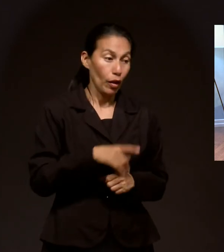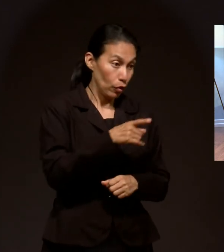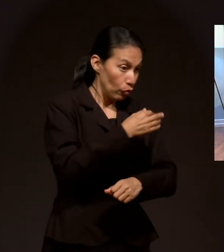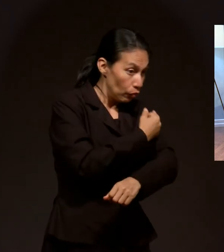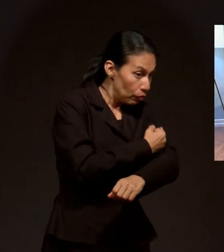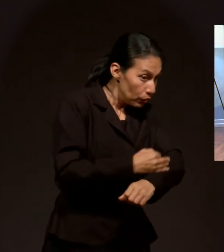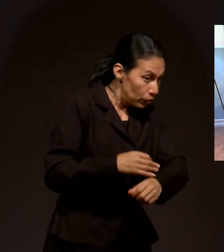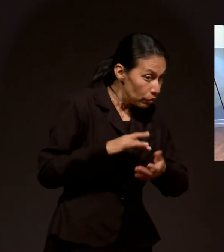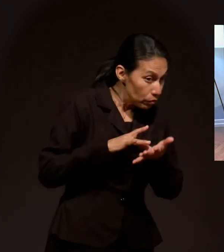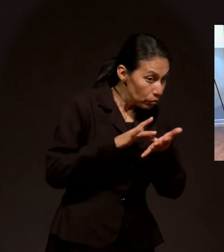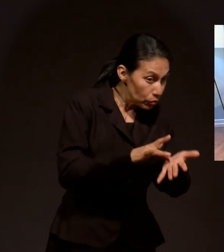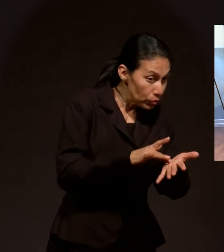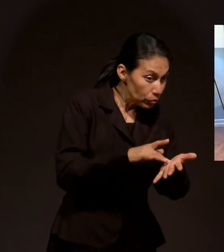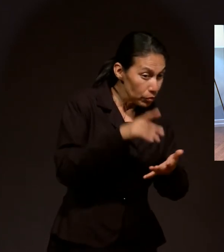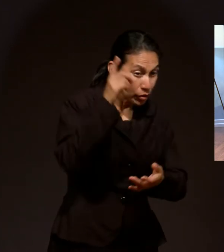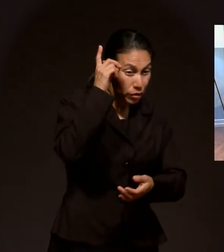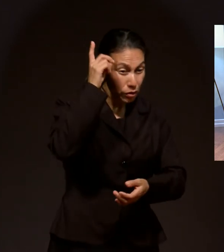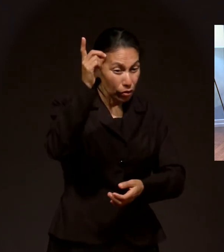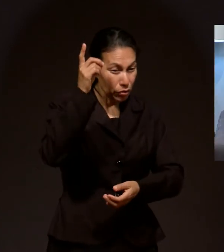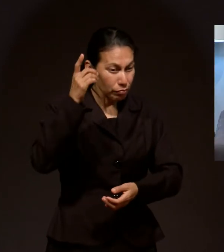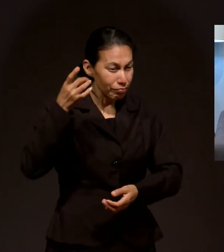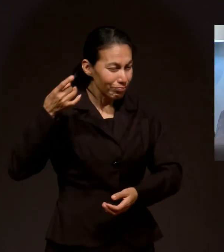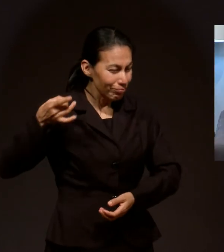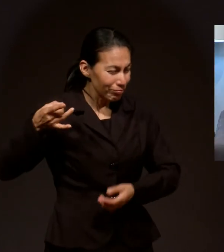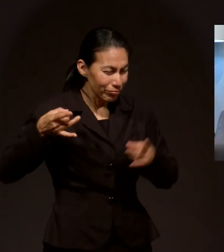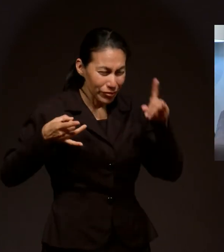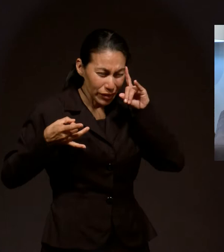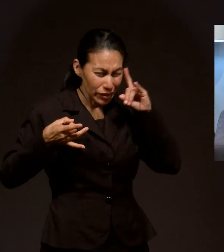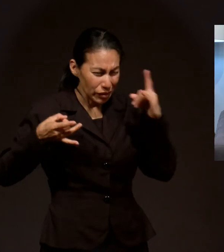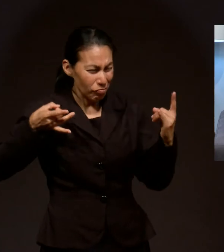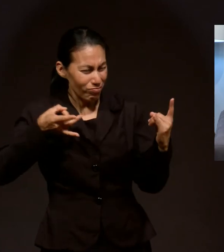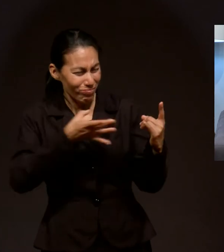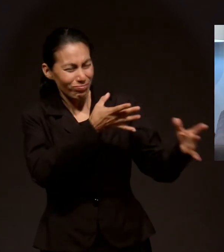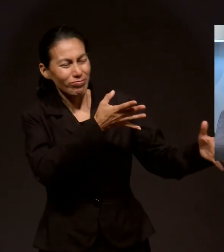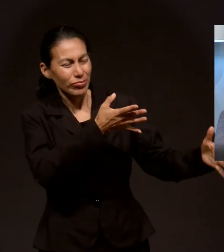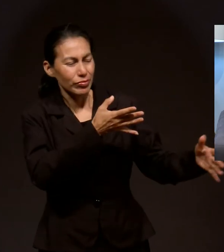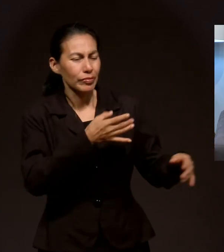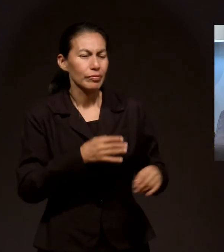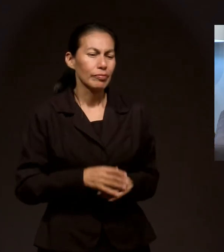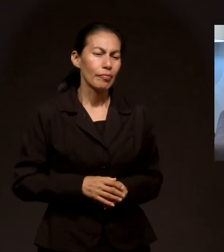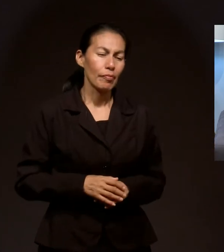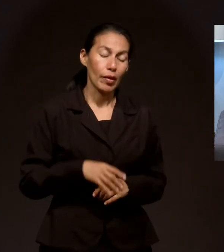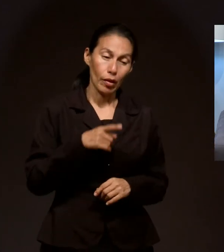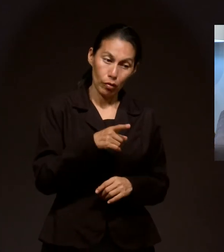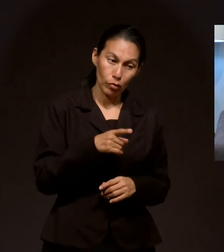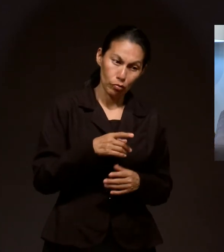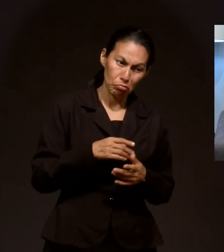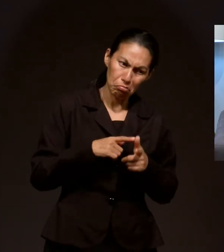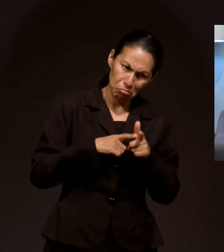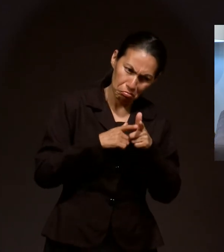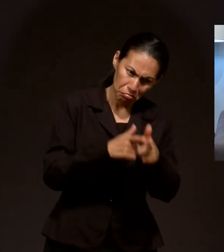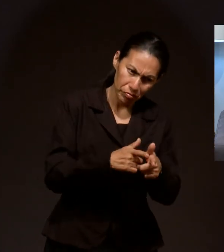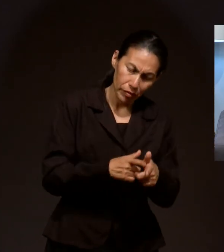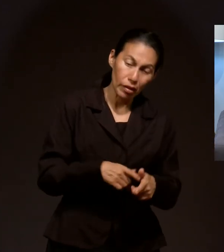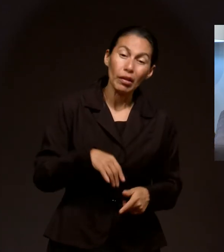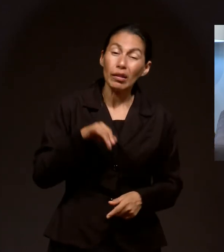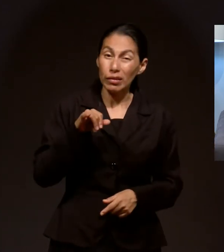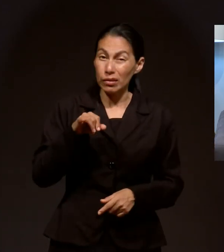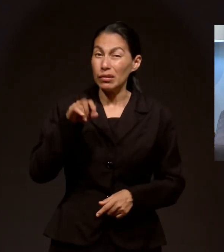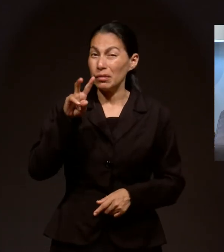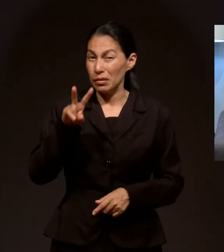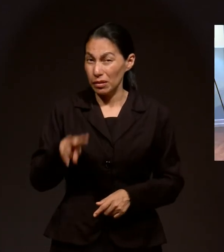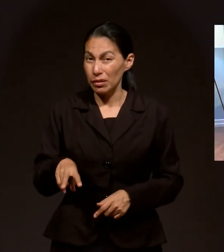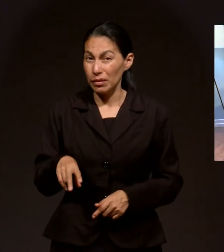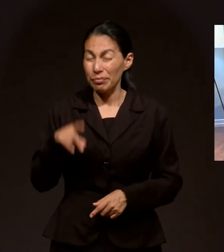que Dios venciera en tu corazón y pudieras dedicar tu vida al ministerio.